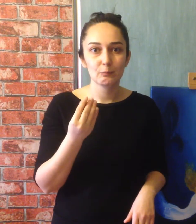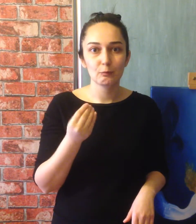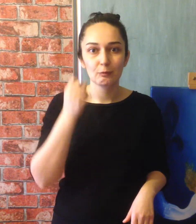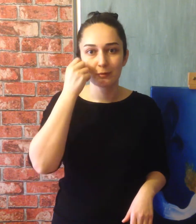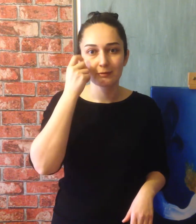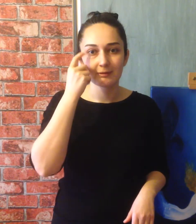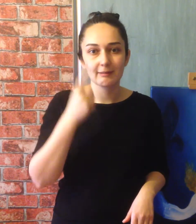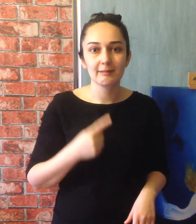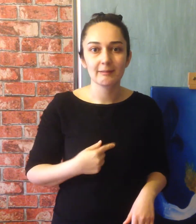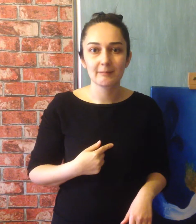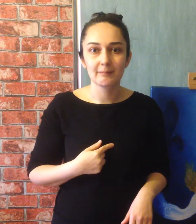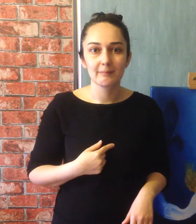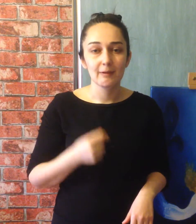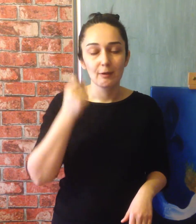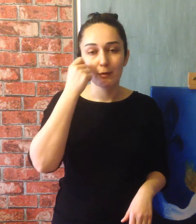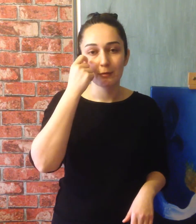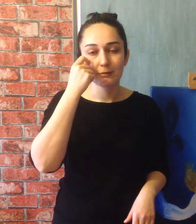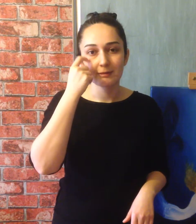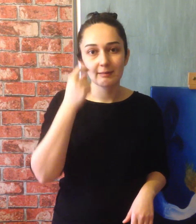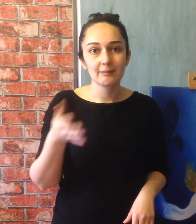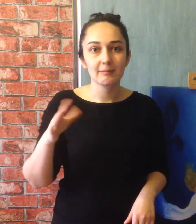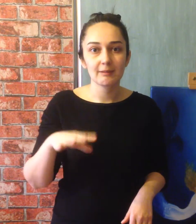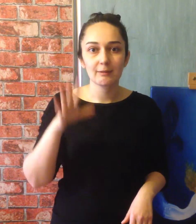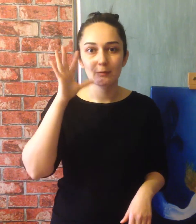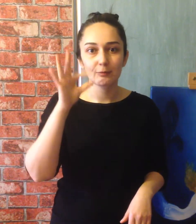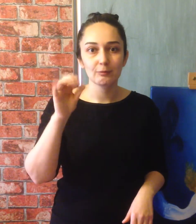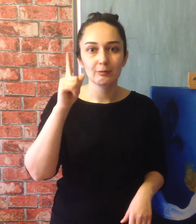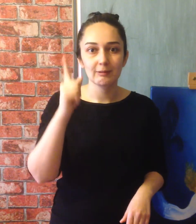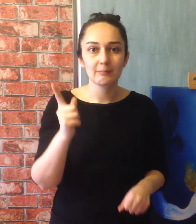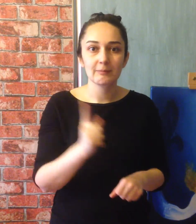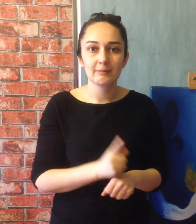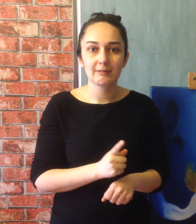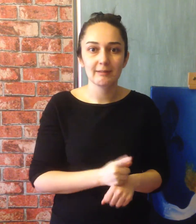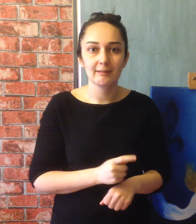Özledim, özledim, özledim ya da onun gibi bir şey.